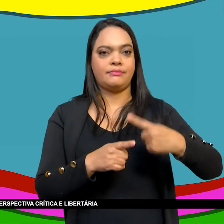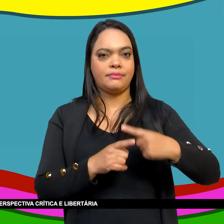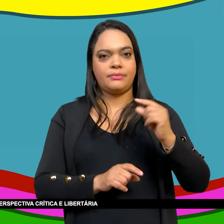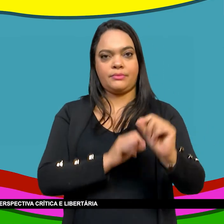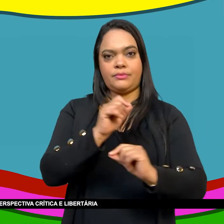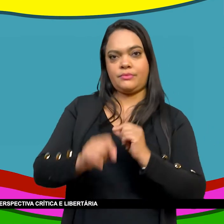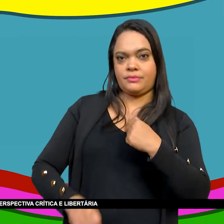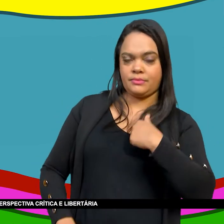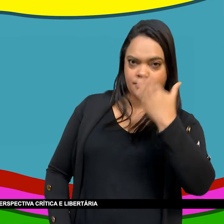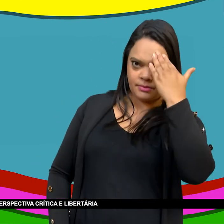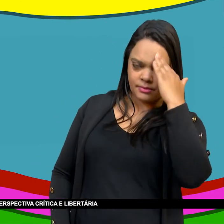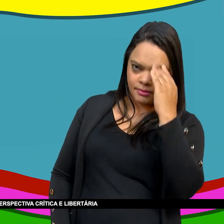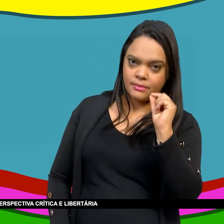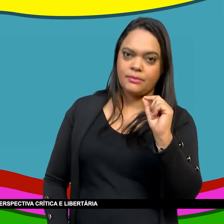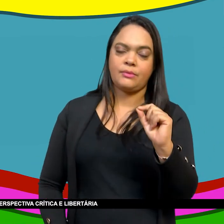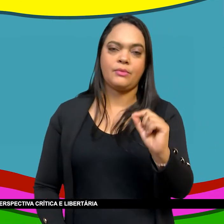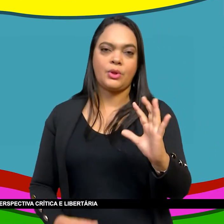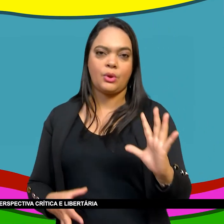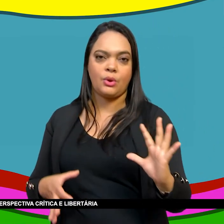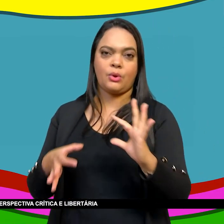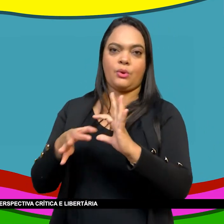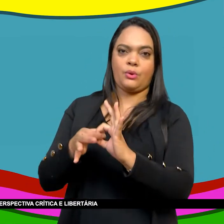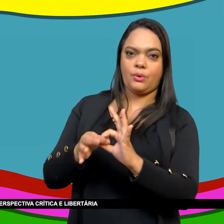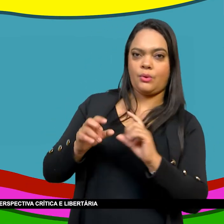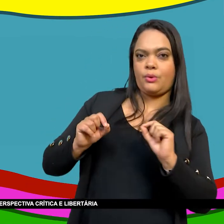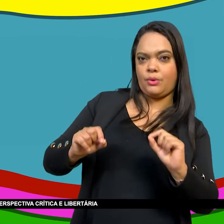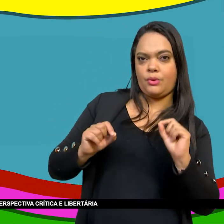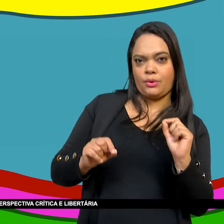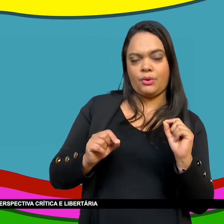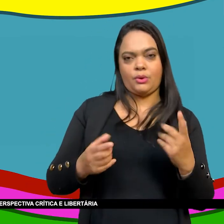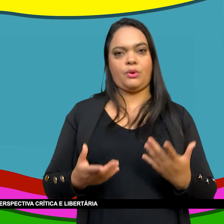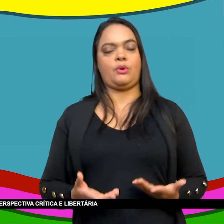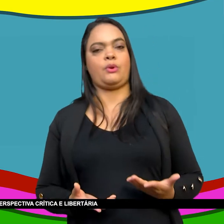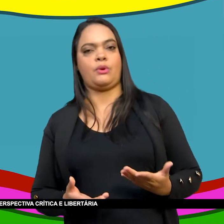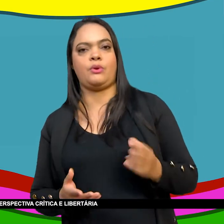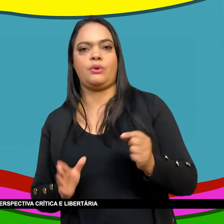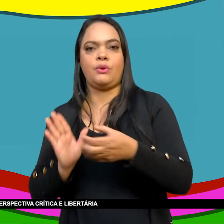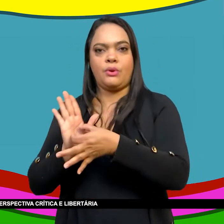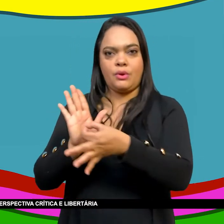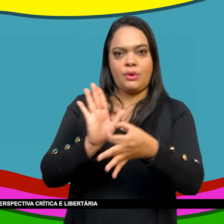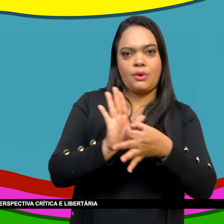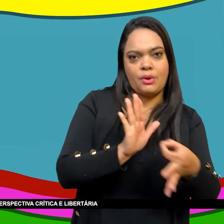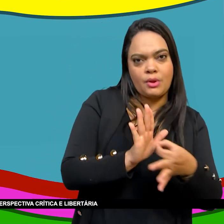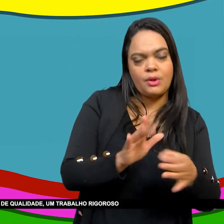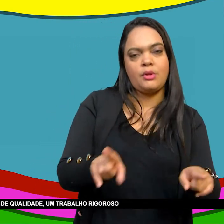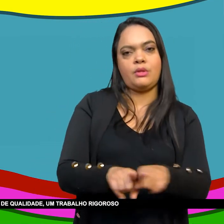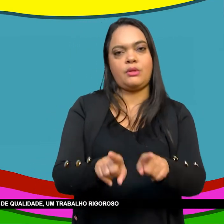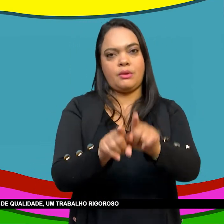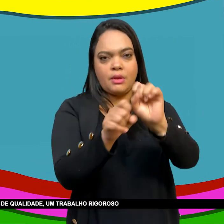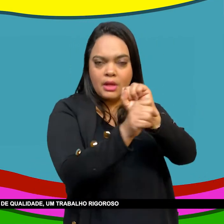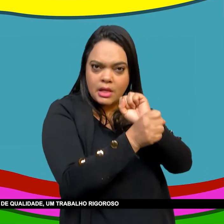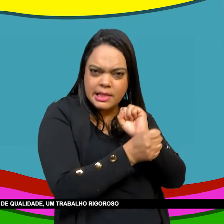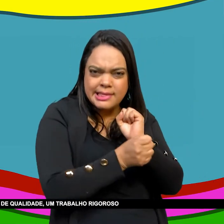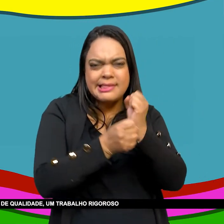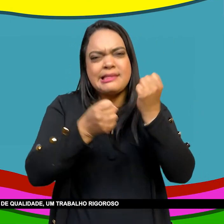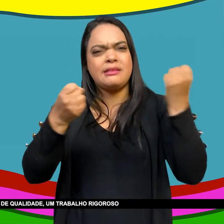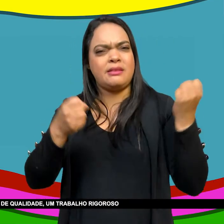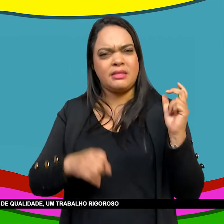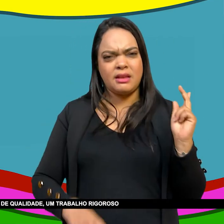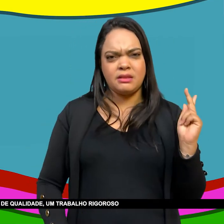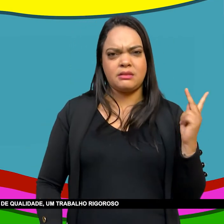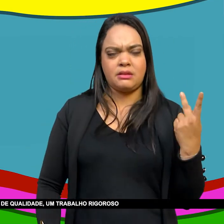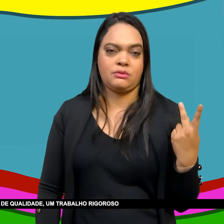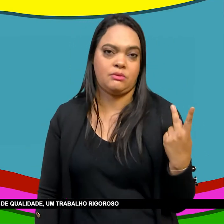entendia Ela alia, por um lado, uma perspectiva crítica e libertária Na história